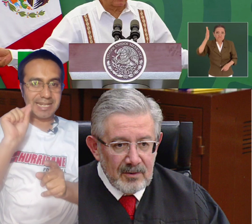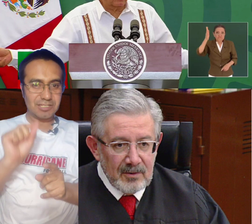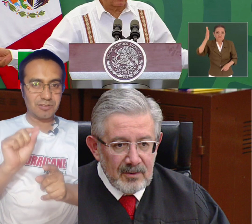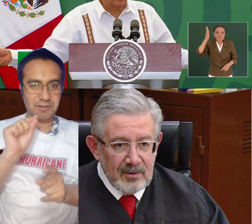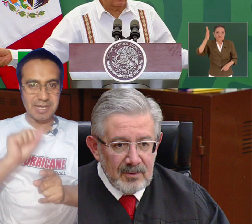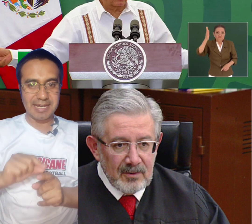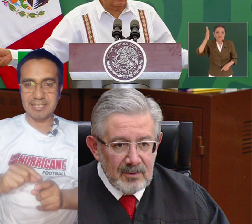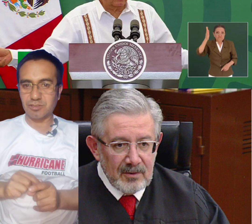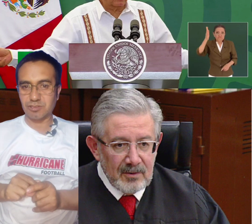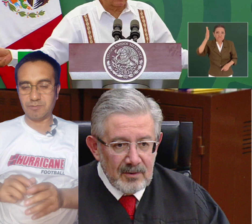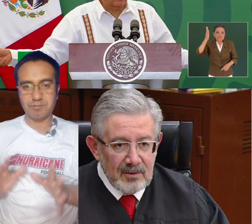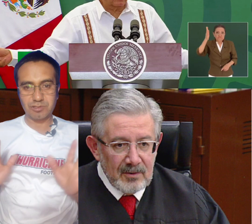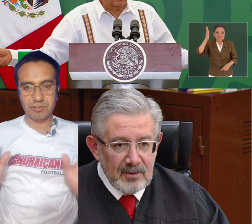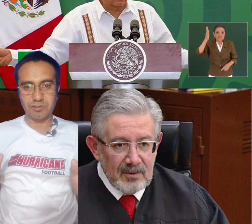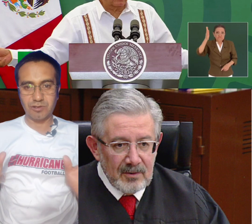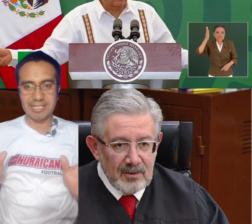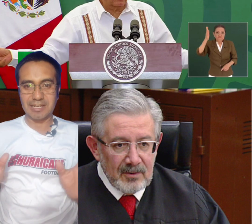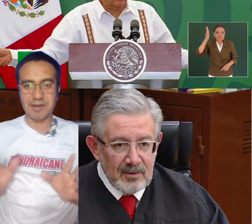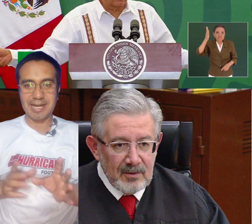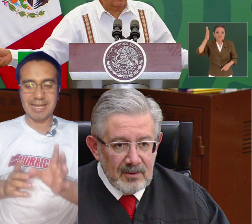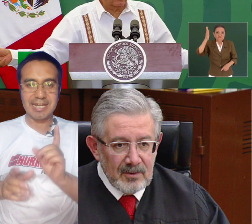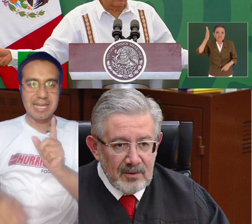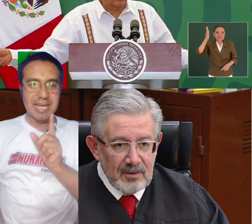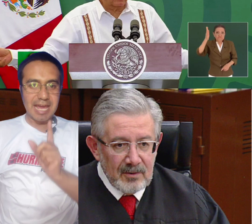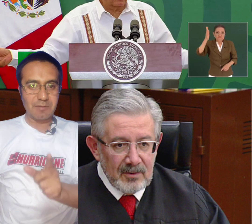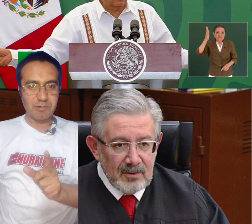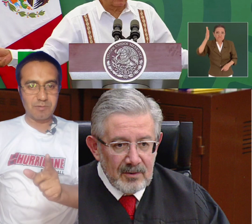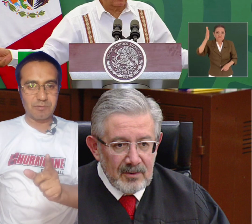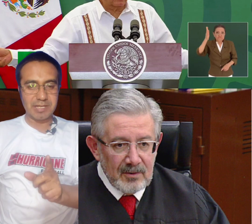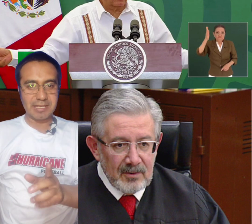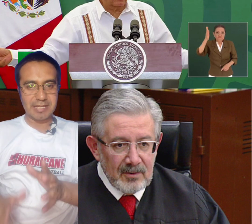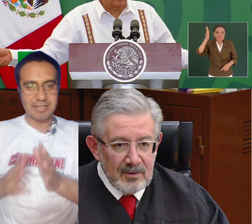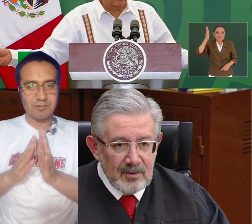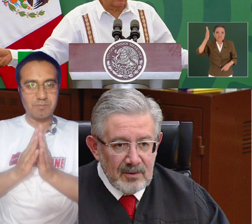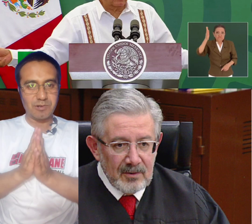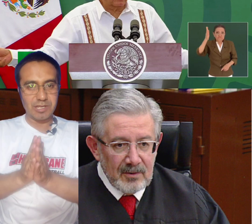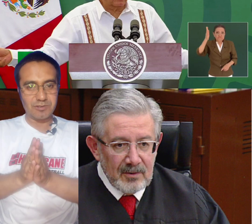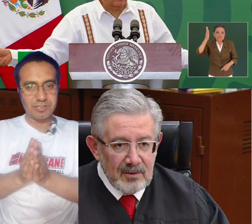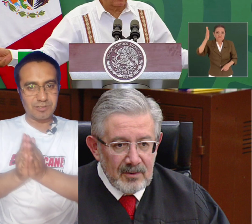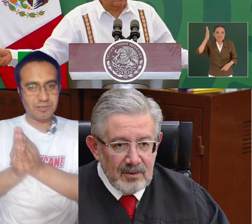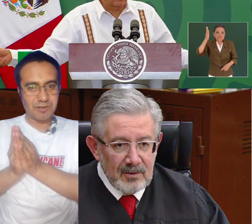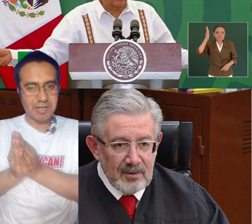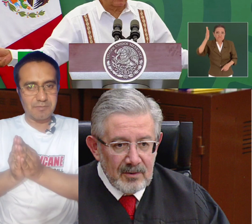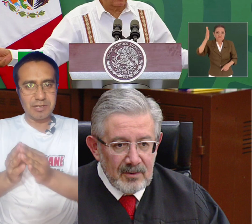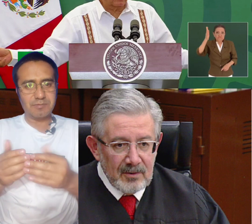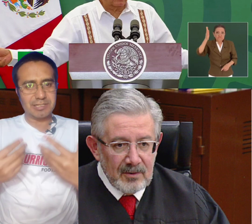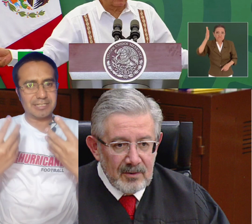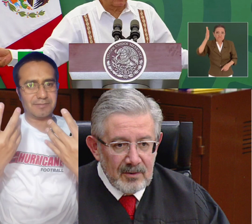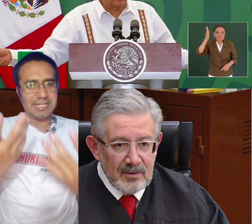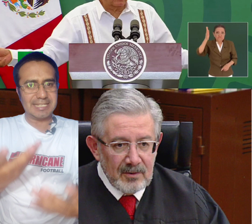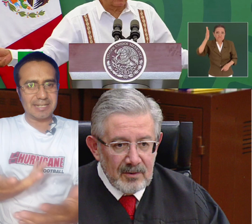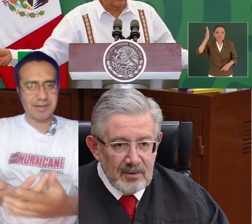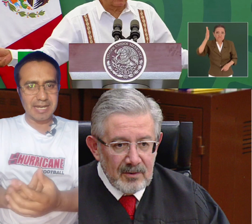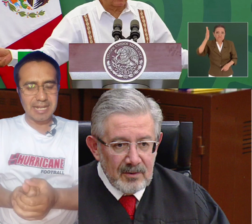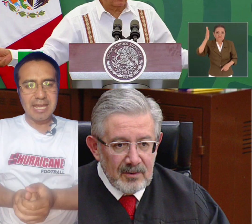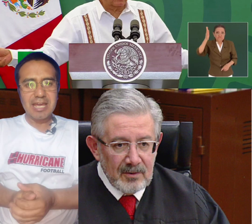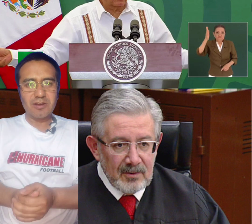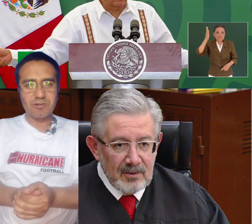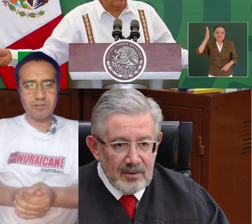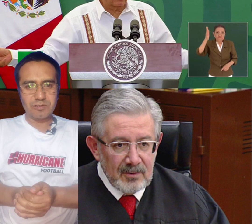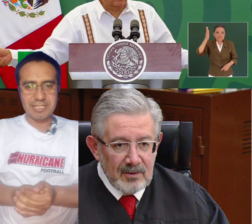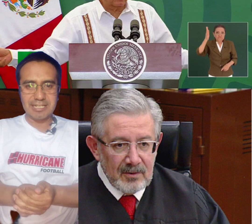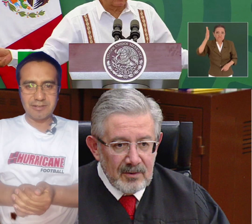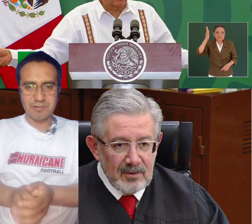llame para eso trabajan estos tipos, no le trabajan al pueblo mexicano y por ello si no trabajan, bueno pues que se vayan a trabajar